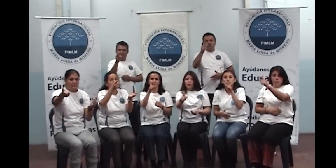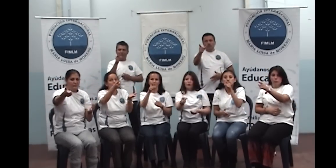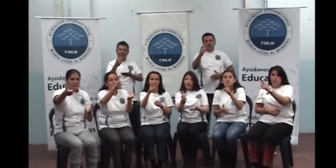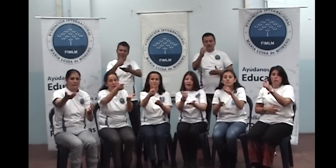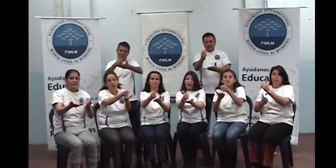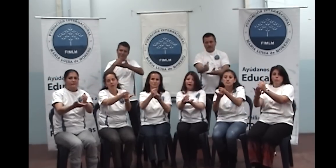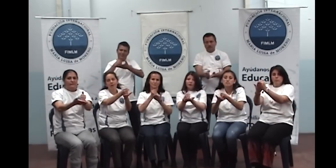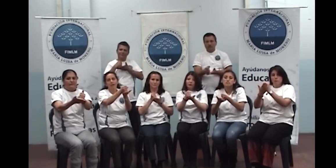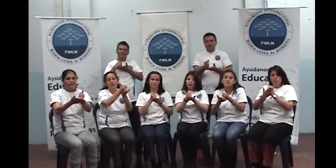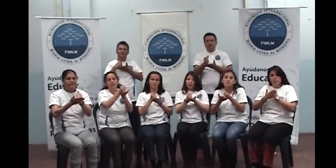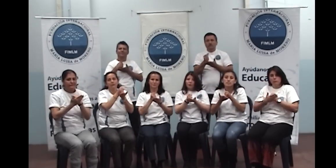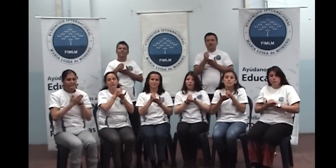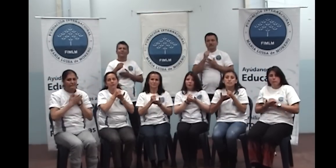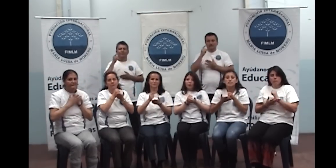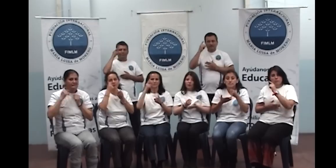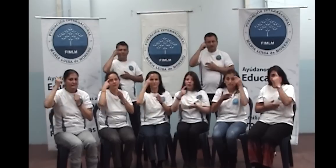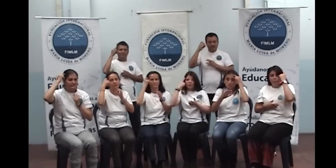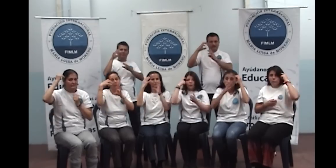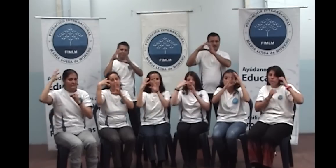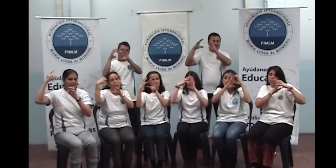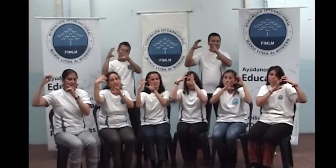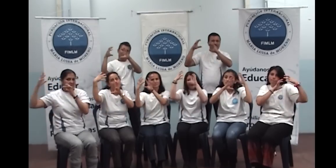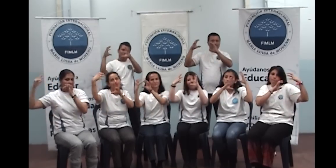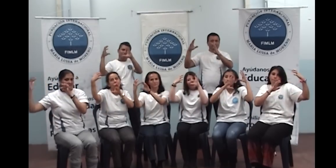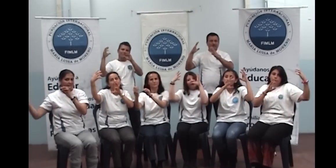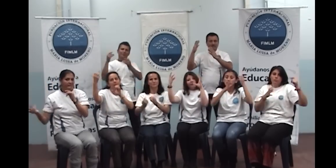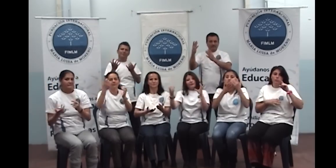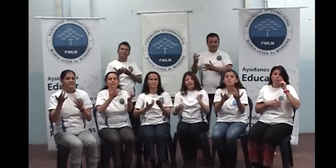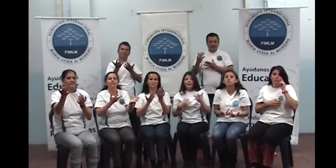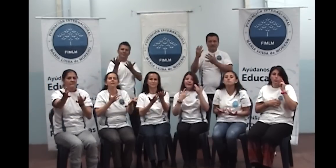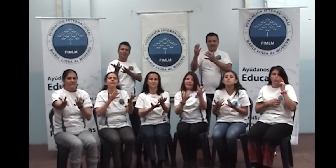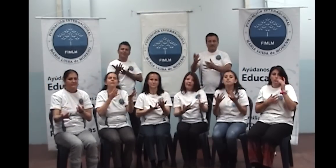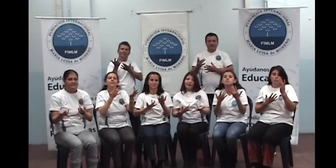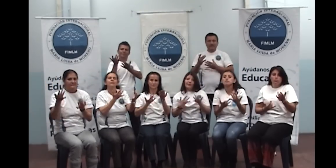Haz que mis sueños se puedan juntar con mis